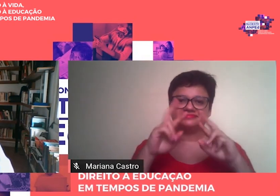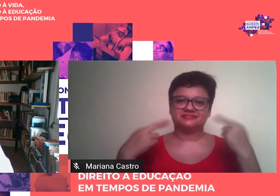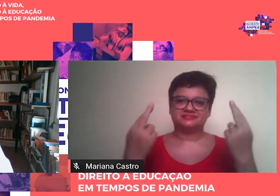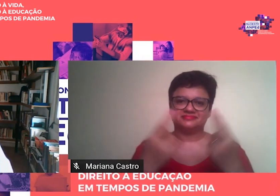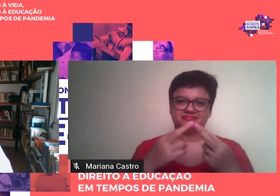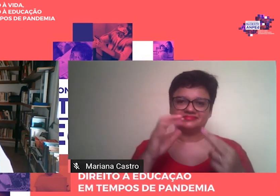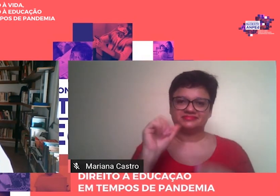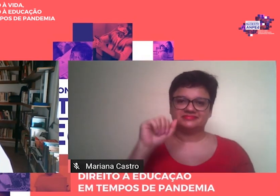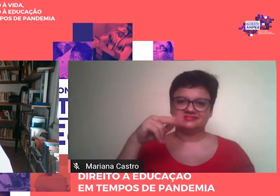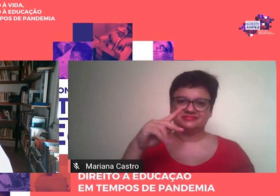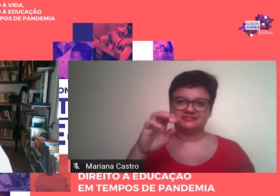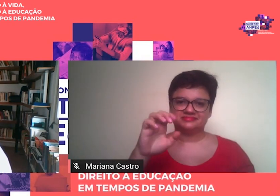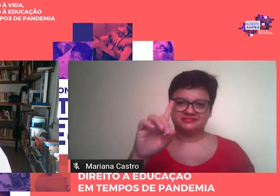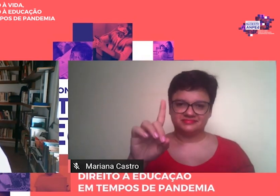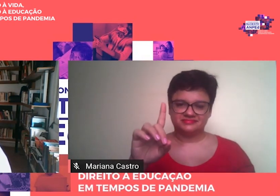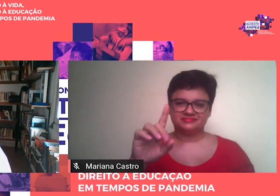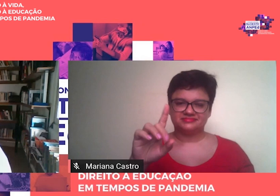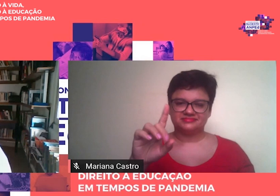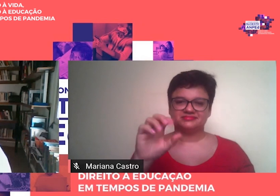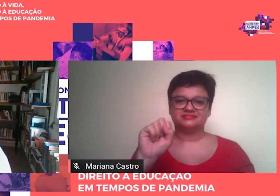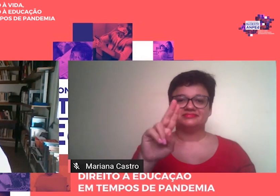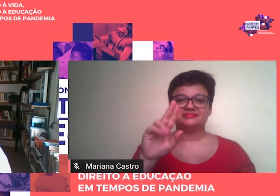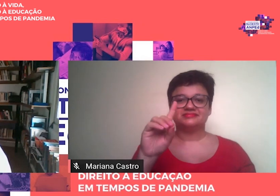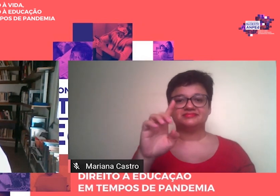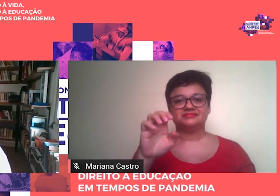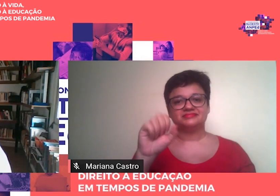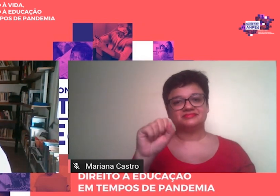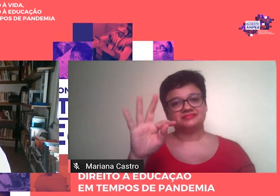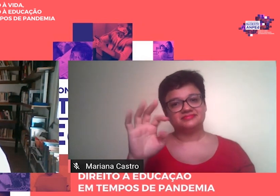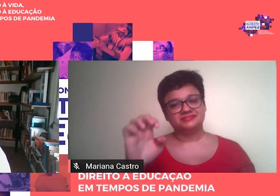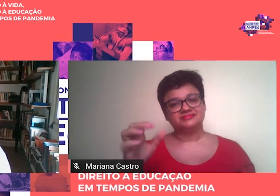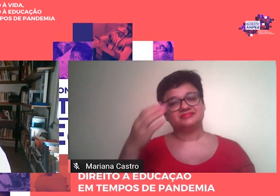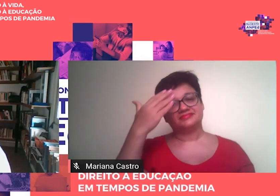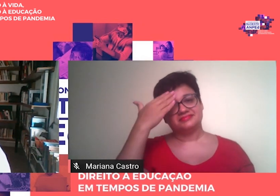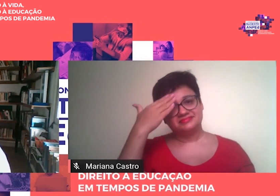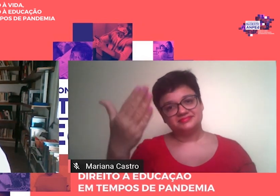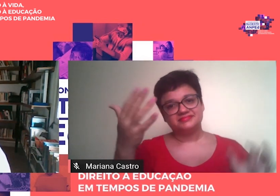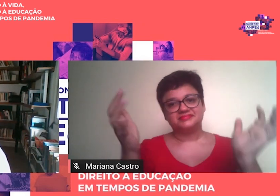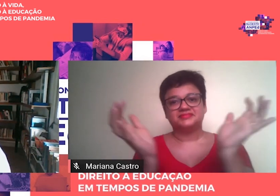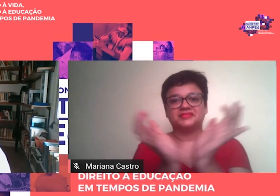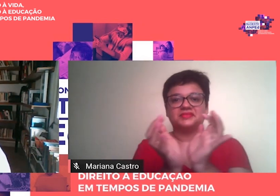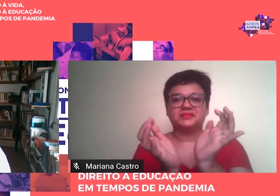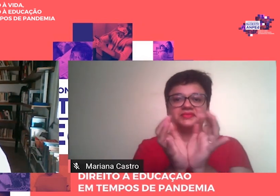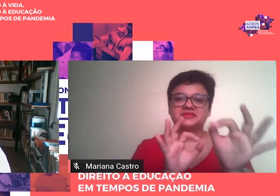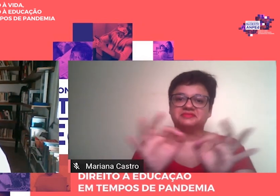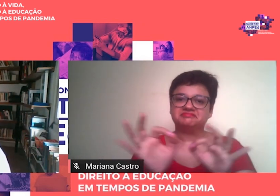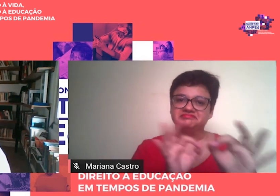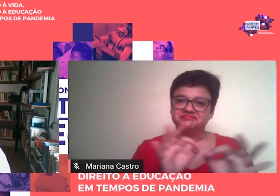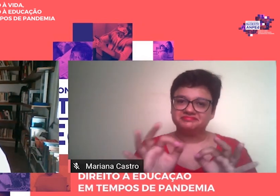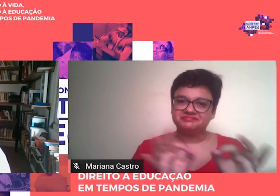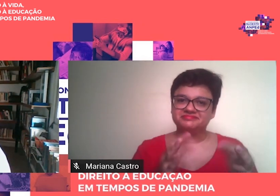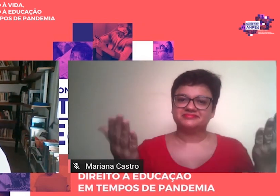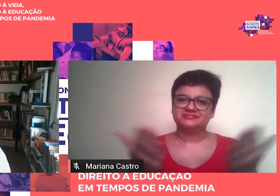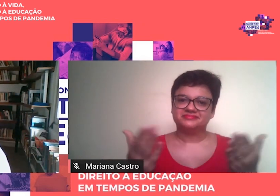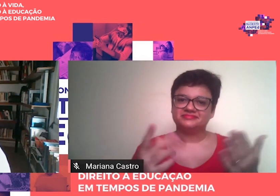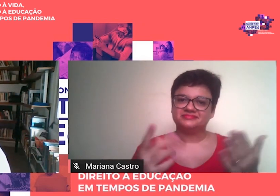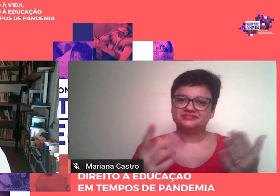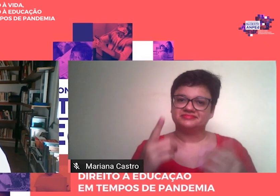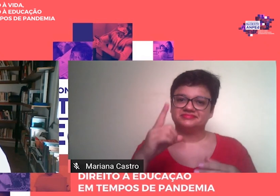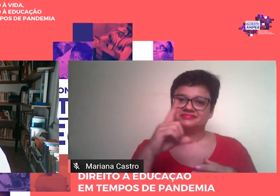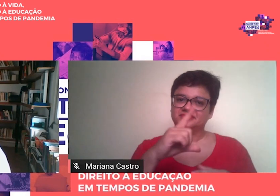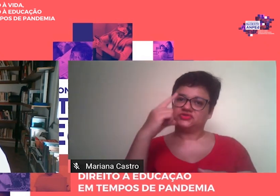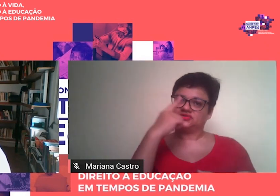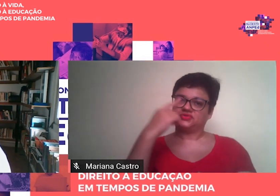Ampede Sudeste, eu não posso deixar de agradecer à comissão organizadora a iniciativa de eleger o livro